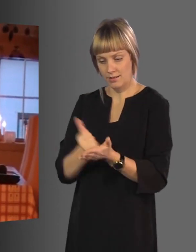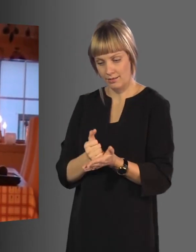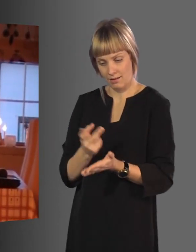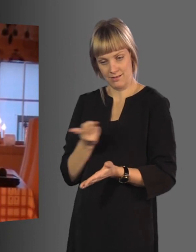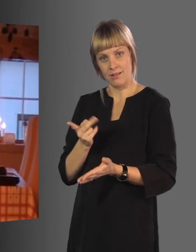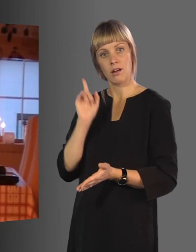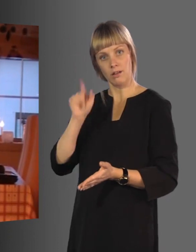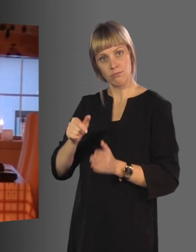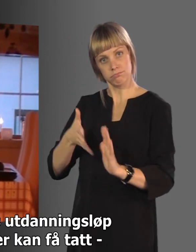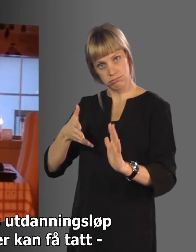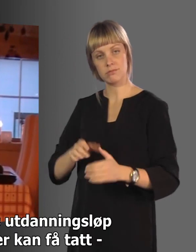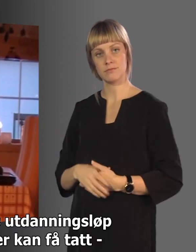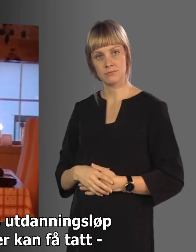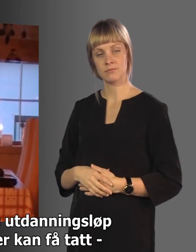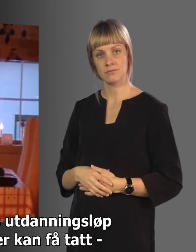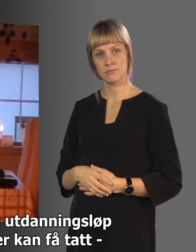tenkspråk.